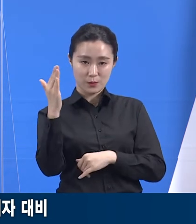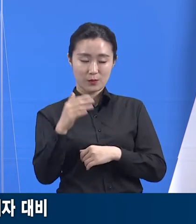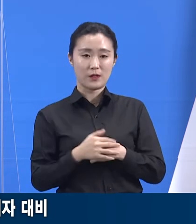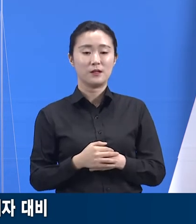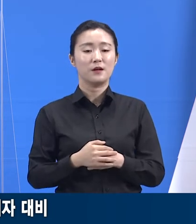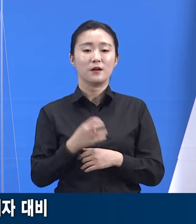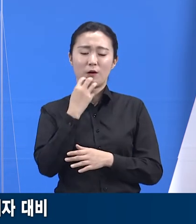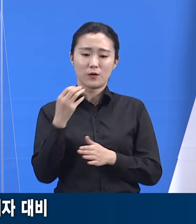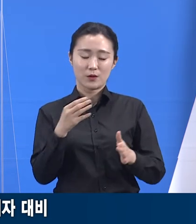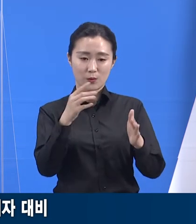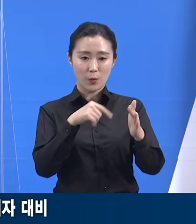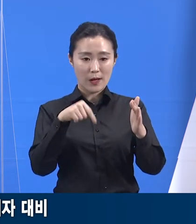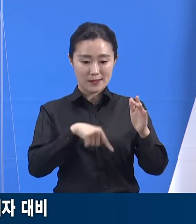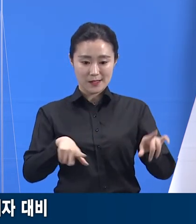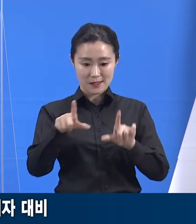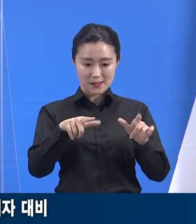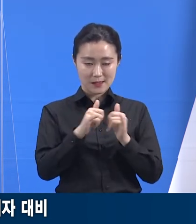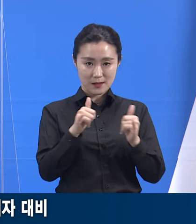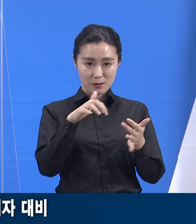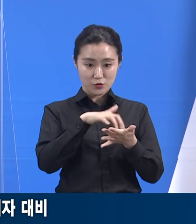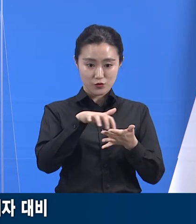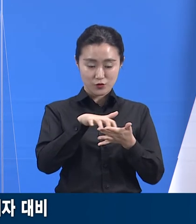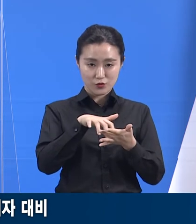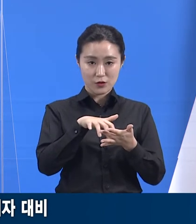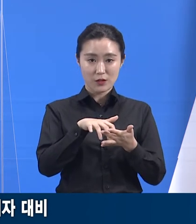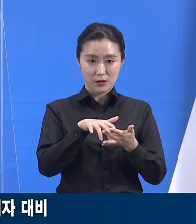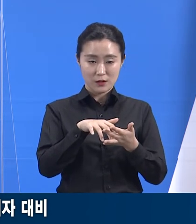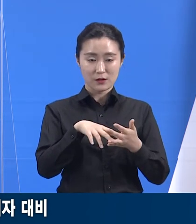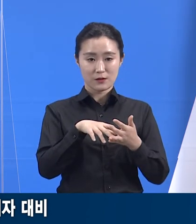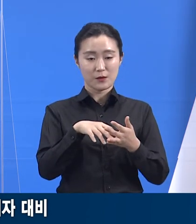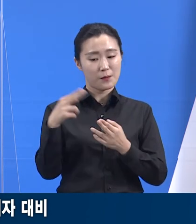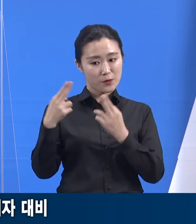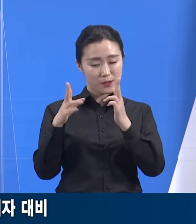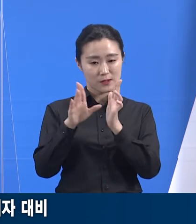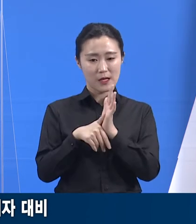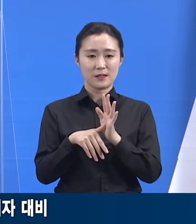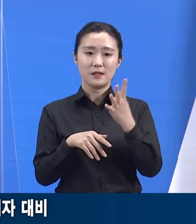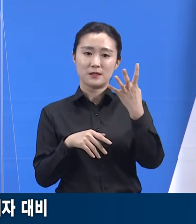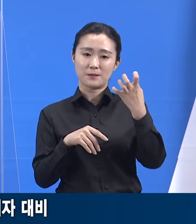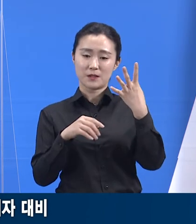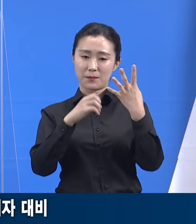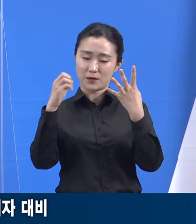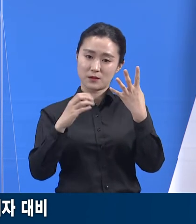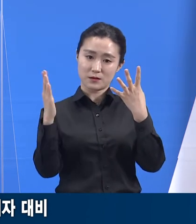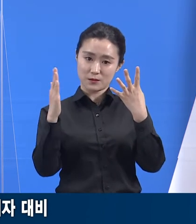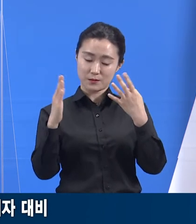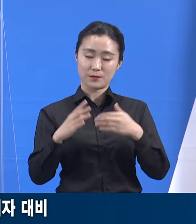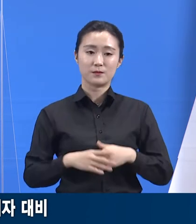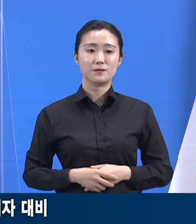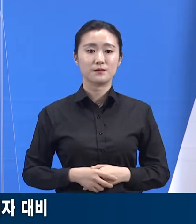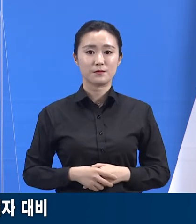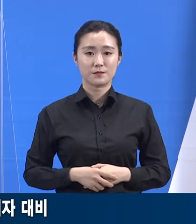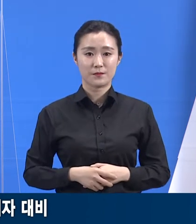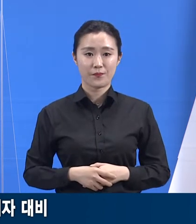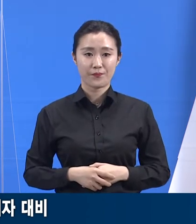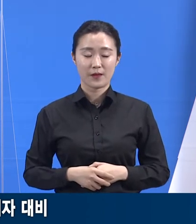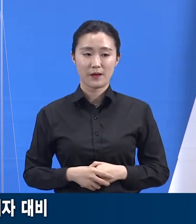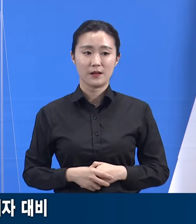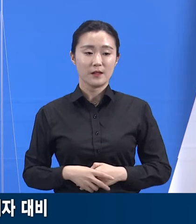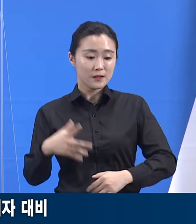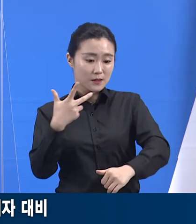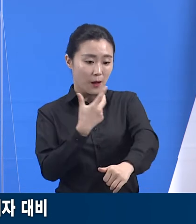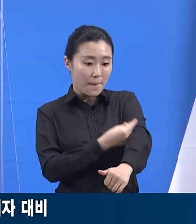60세에서 74세 연령군의 접종 대상자 203만 5,092명 중